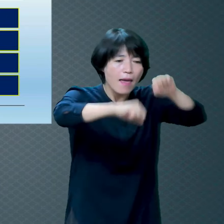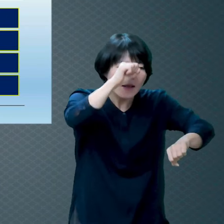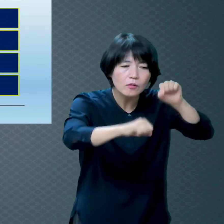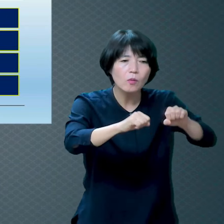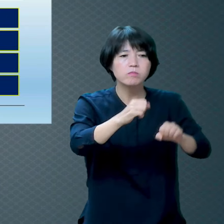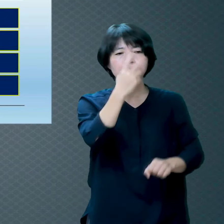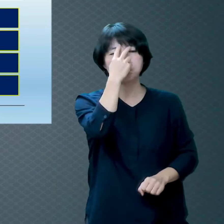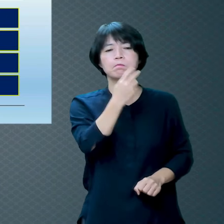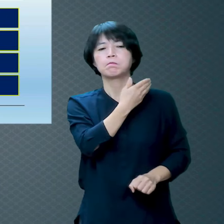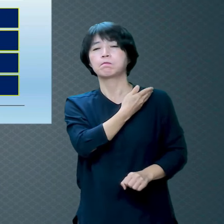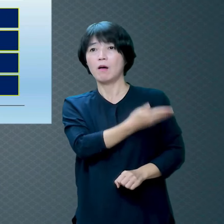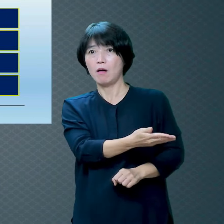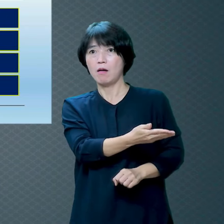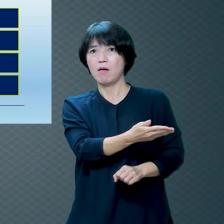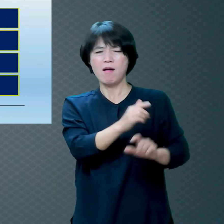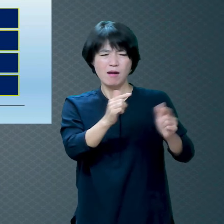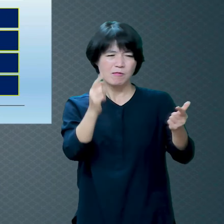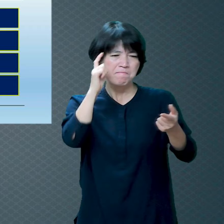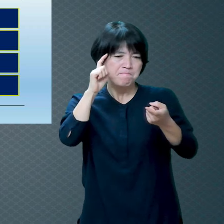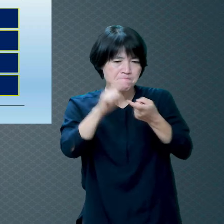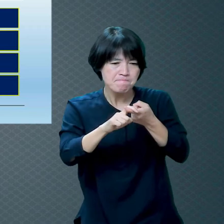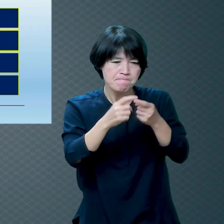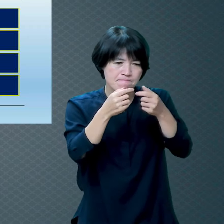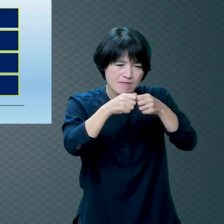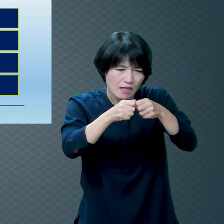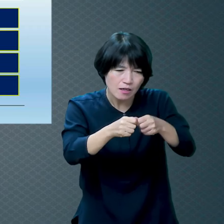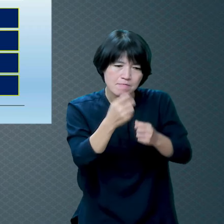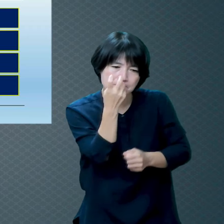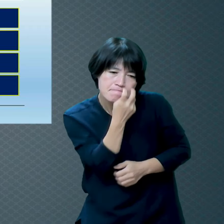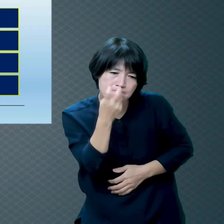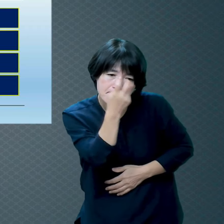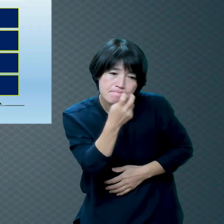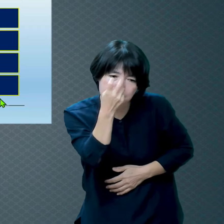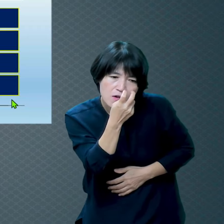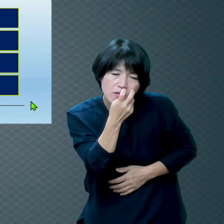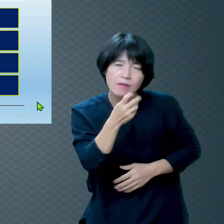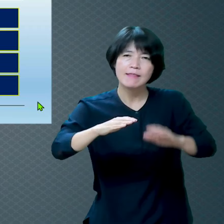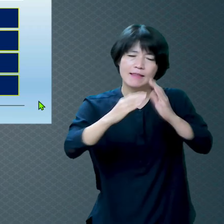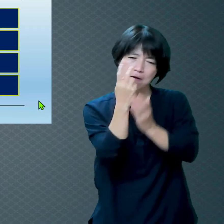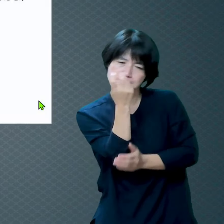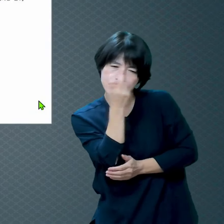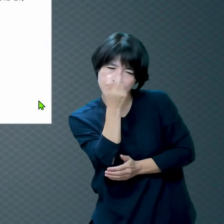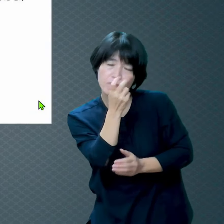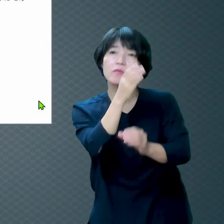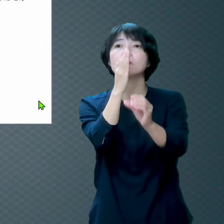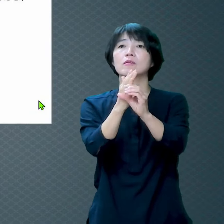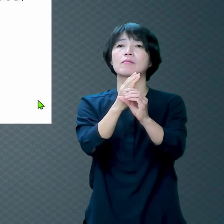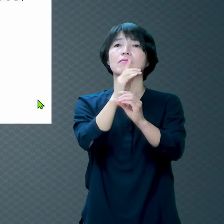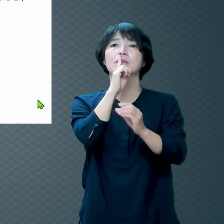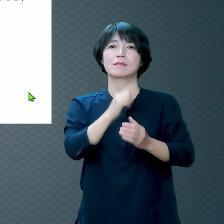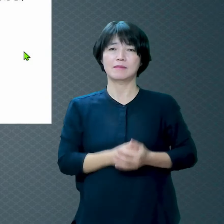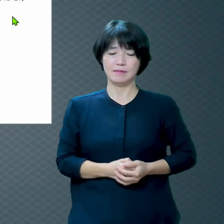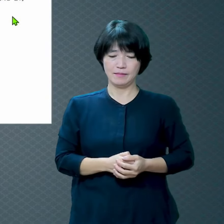아주 관심을 가지고 지켜보시는 분이라고 말씀하고 있는 거예요